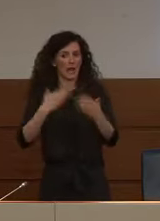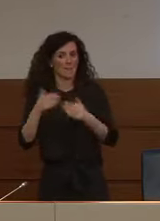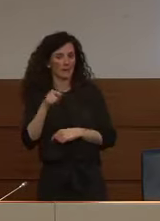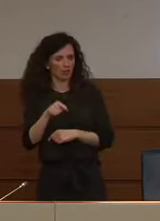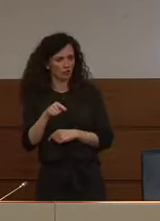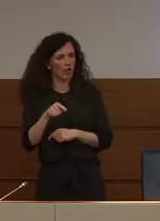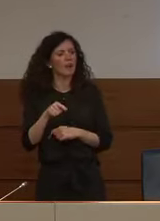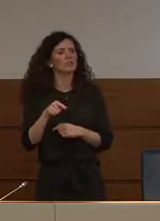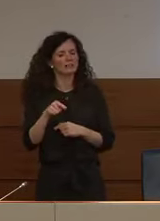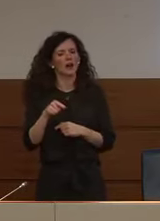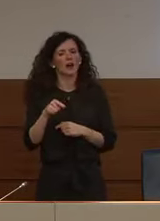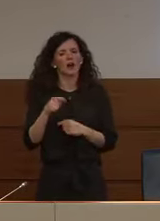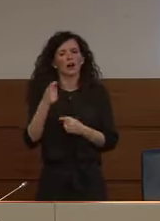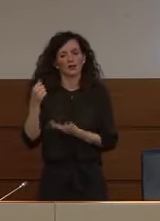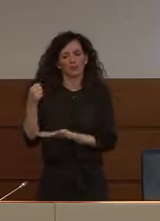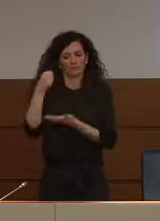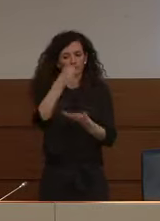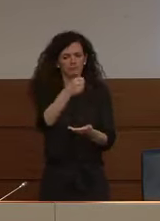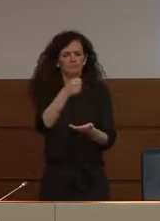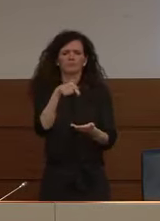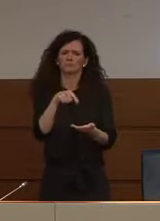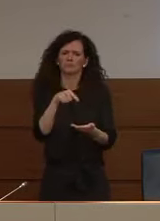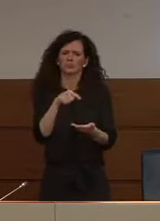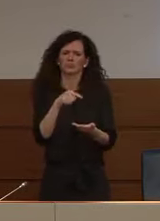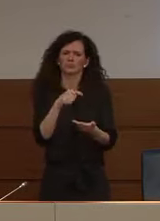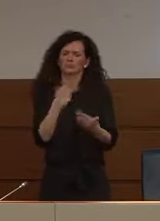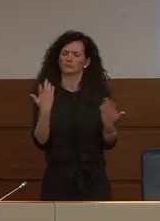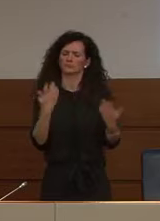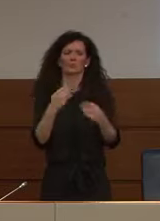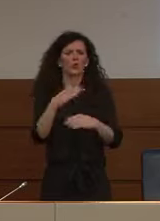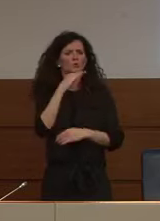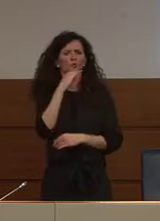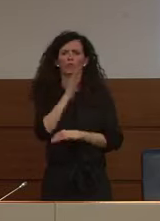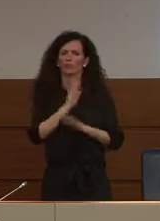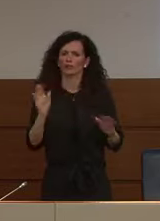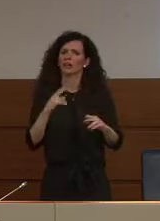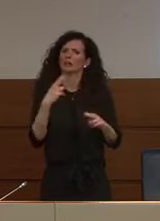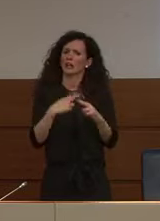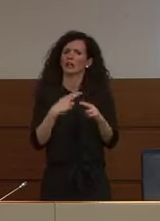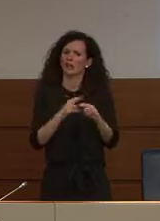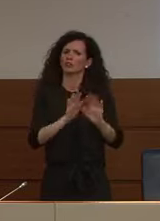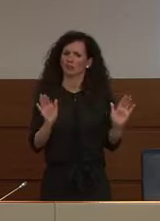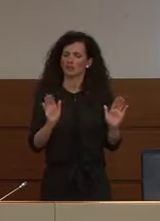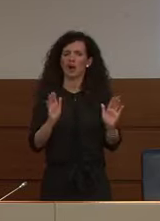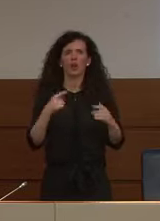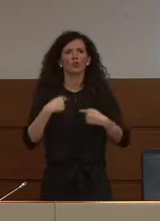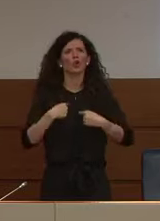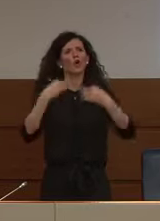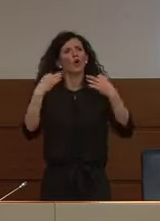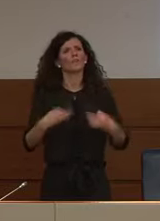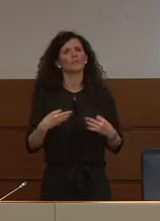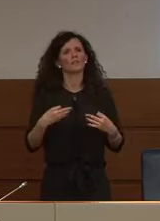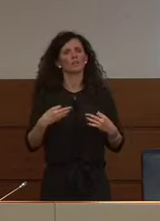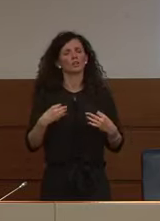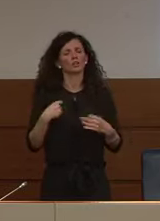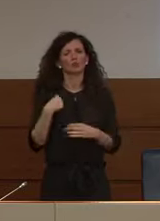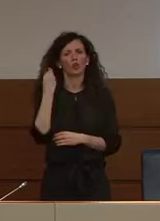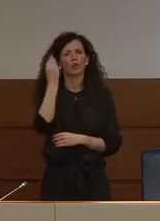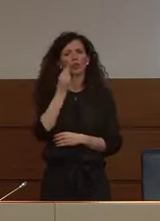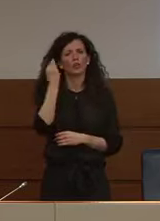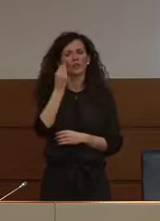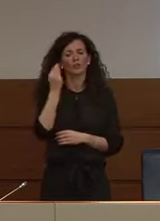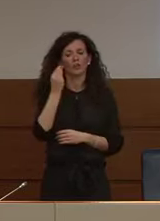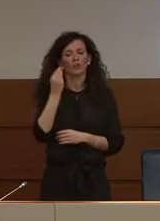quelle necessarie sono sufficienti e sono convinto che qualora noi